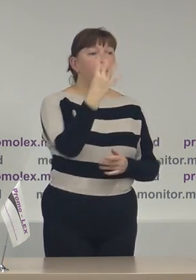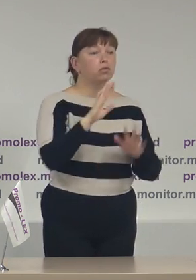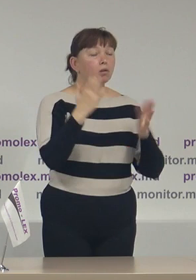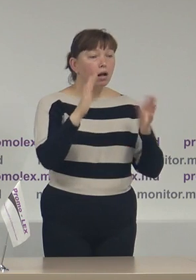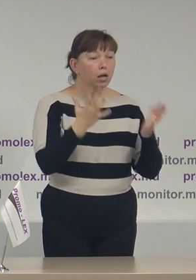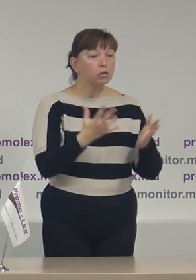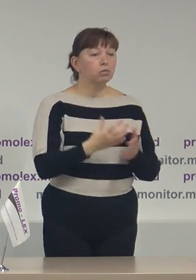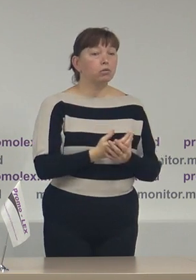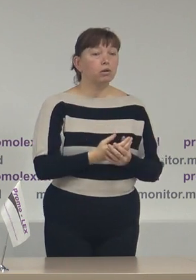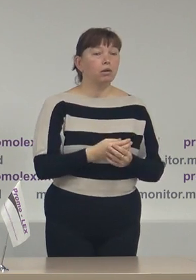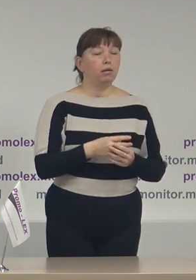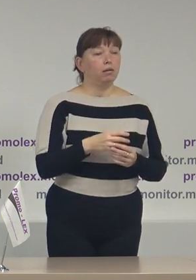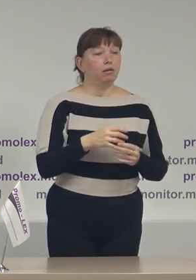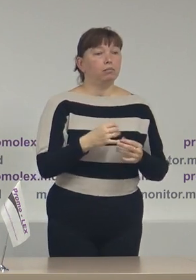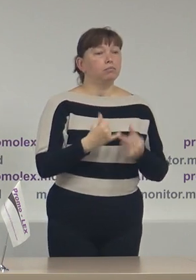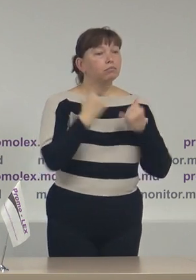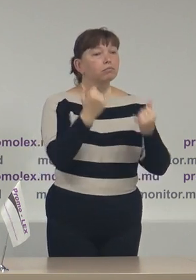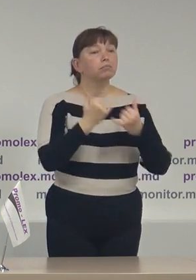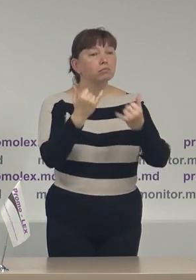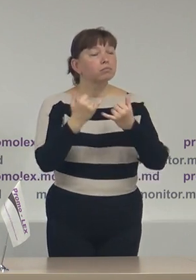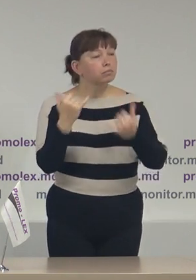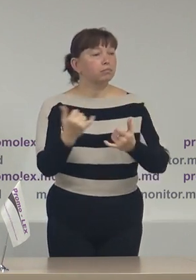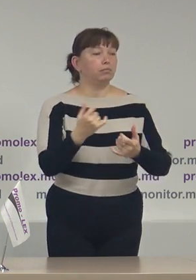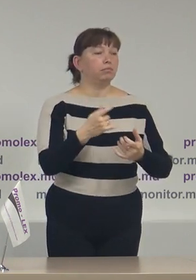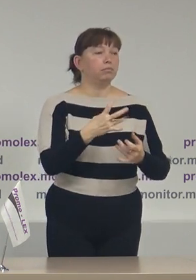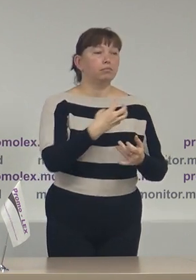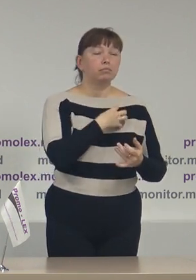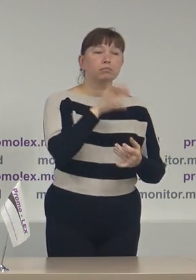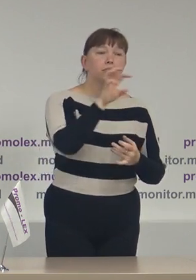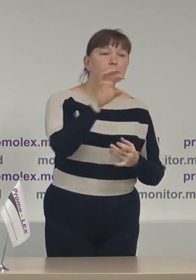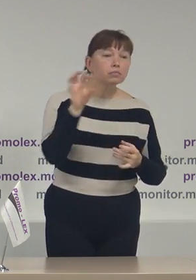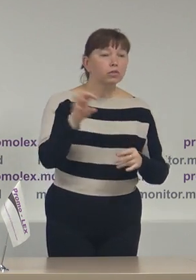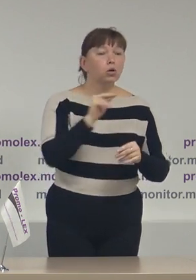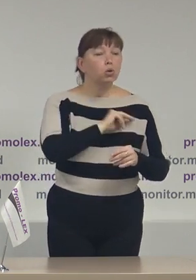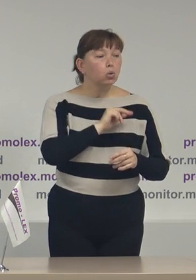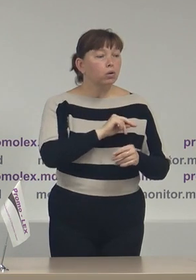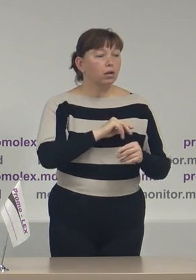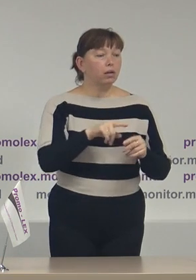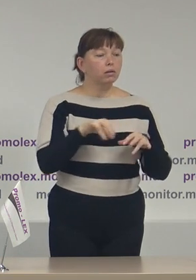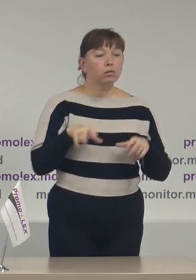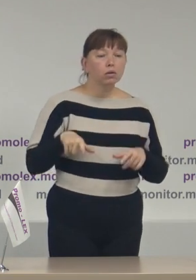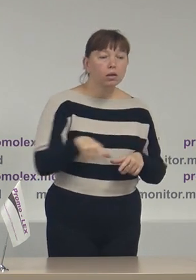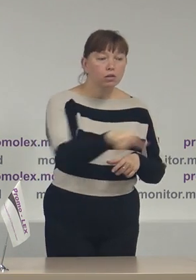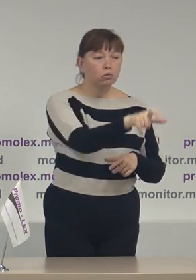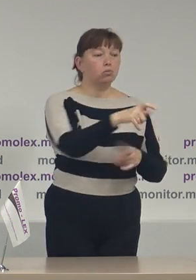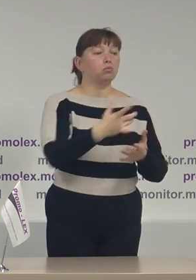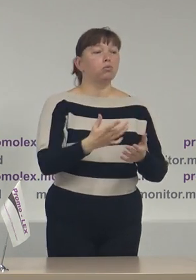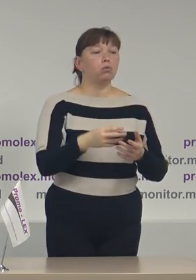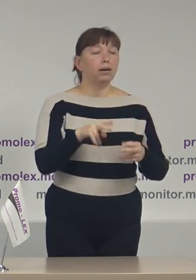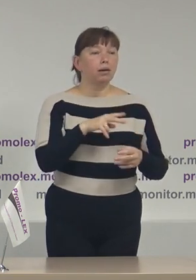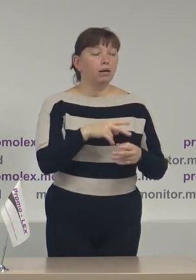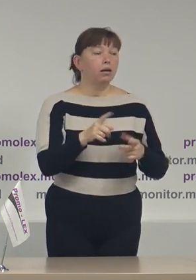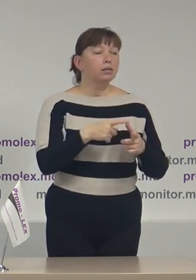asumare de merite pentru activități sau pentru lucrări de infrastructură, pentru anumite